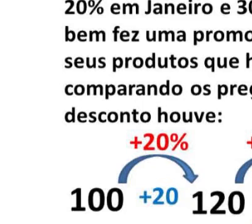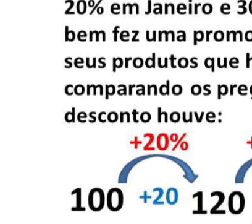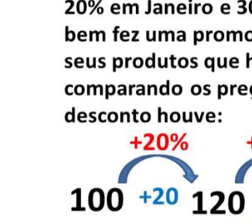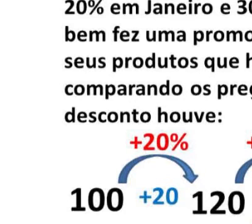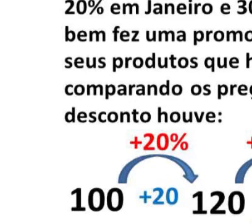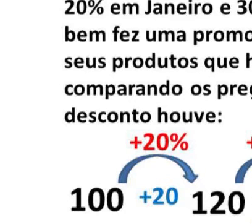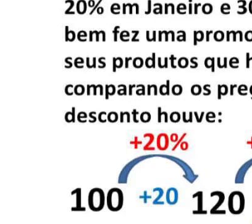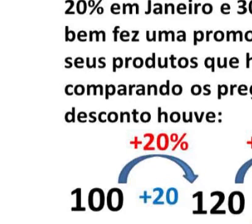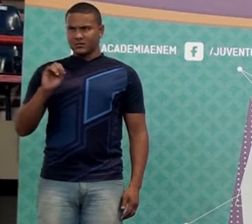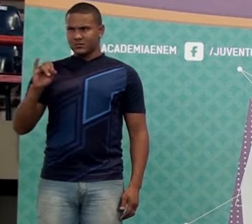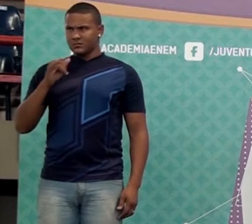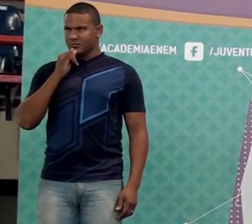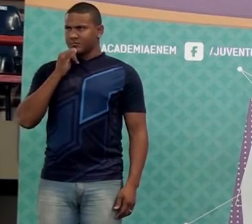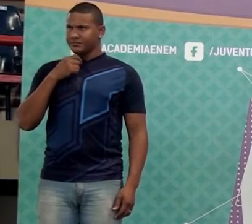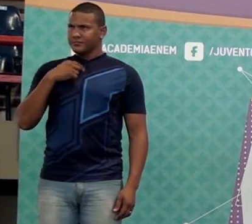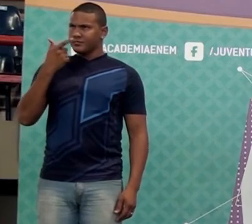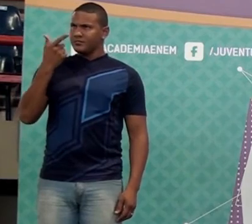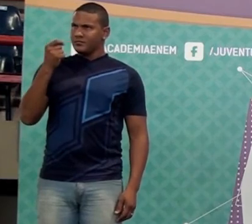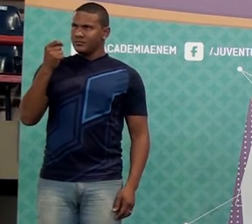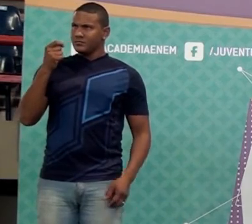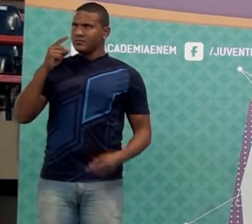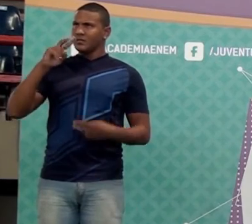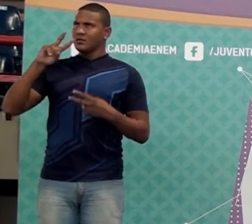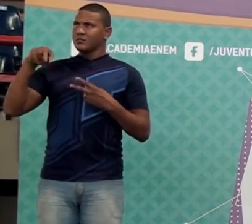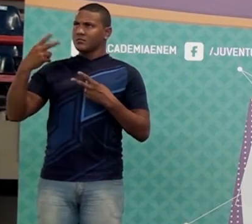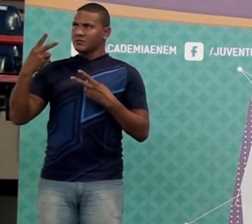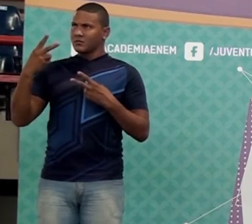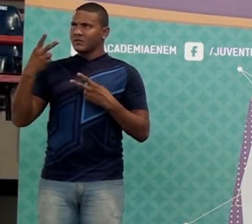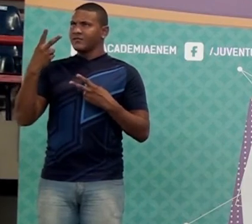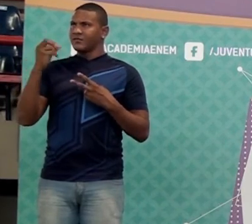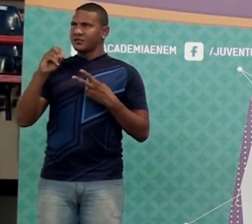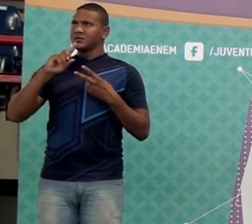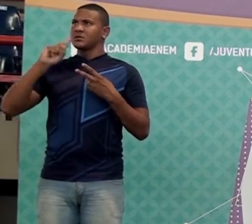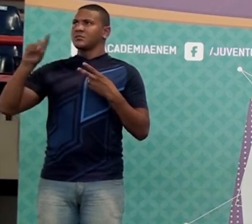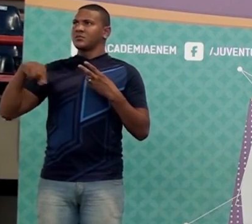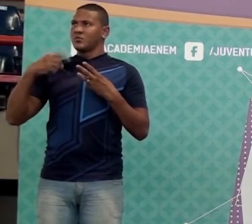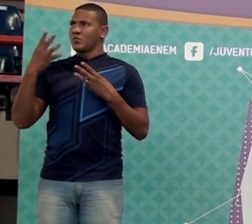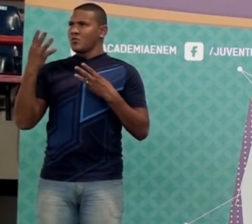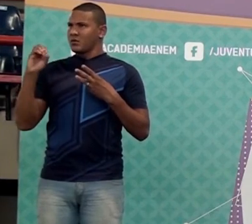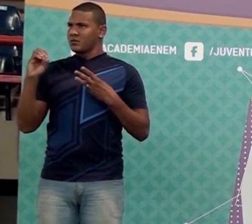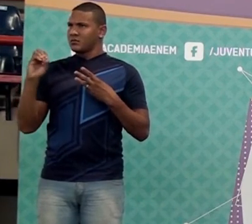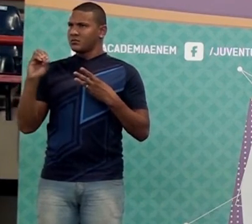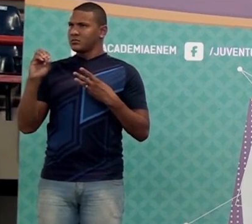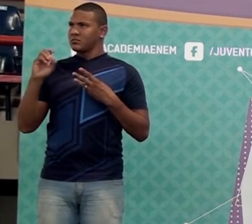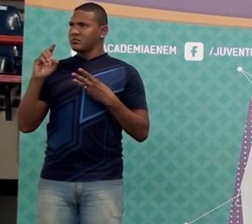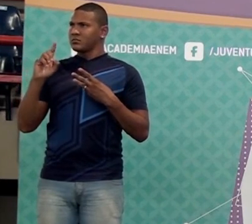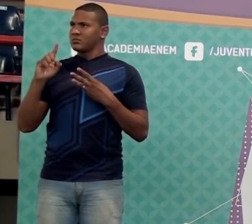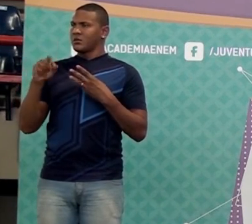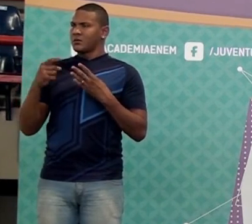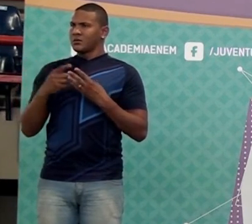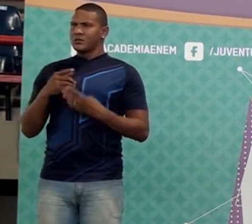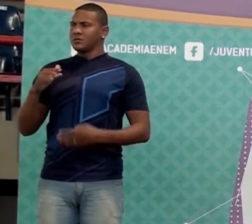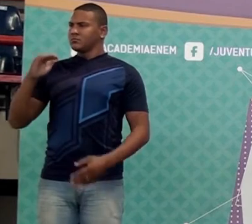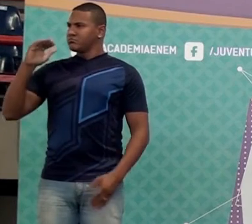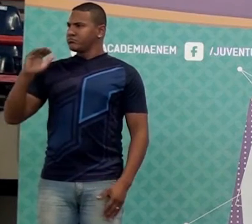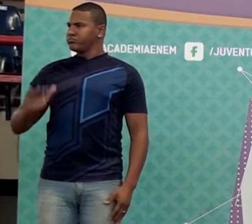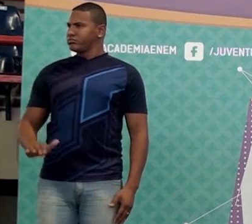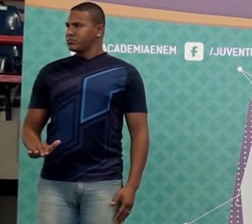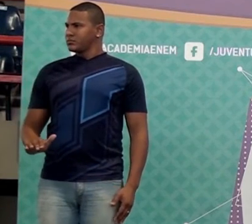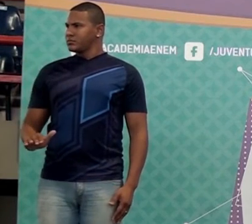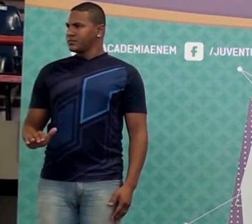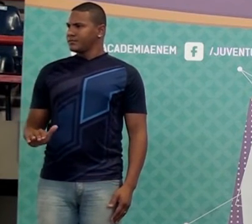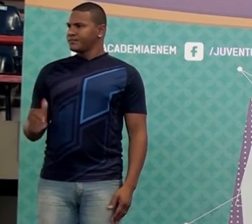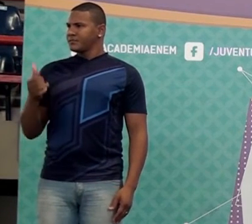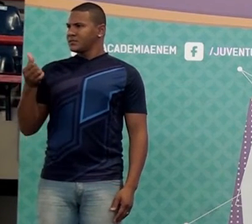dizer que quando aumenta 20, depois aumenta 30 e depois diminuiu 40. No final, aconteceu o quê? No final, diminuiu